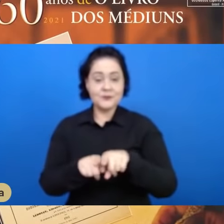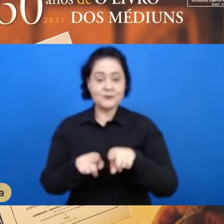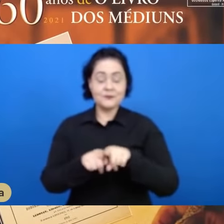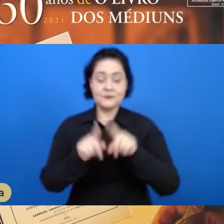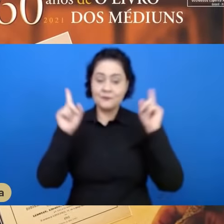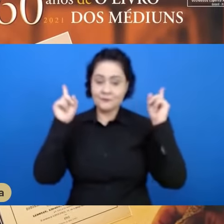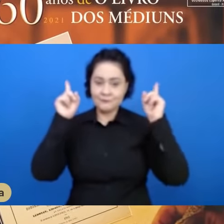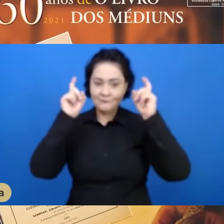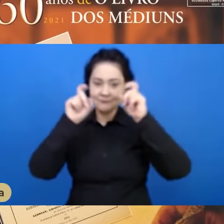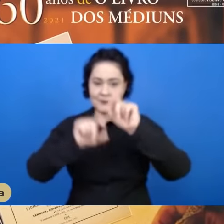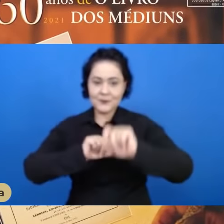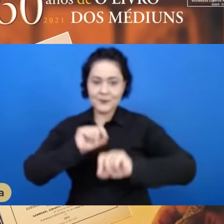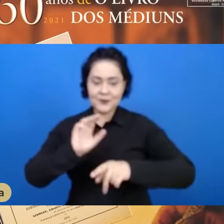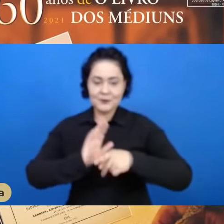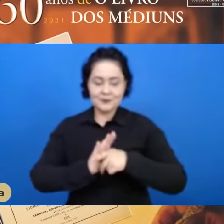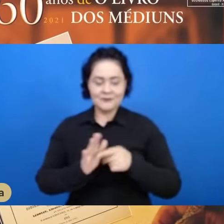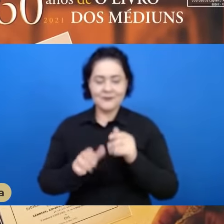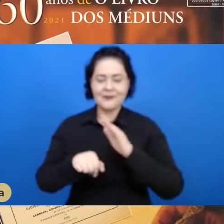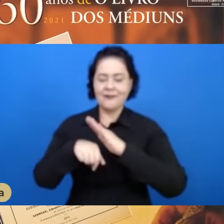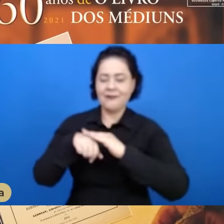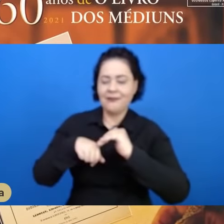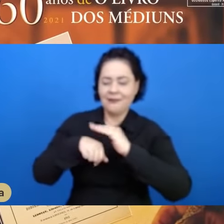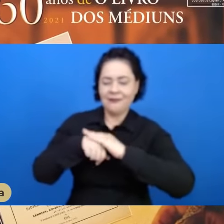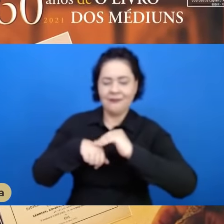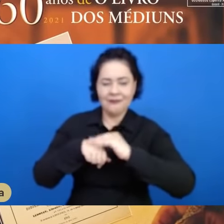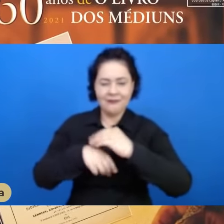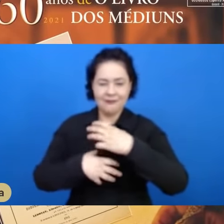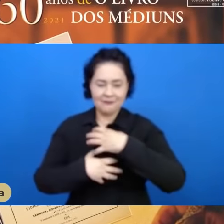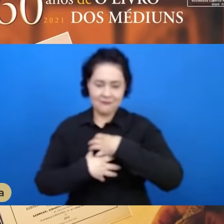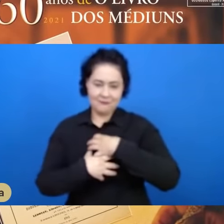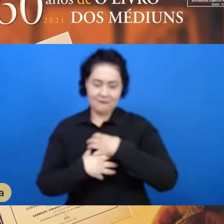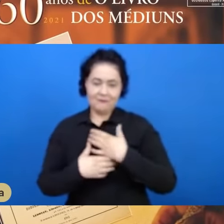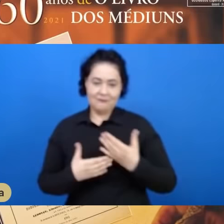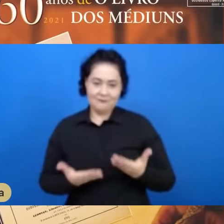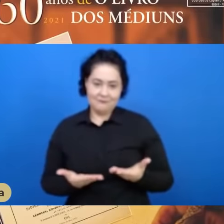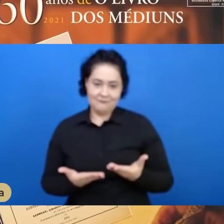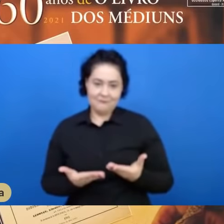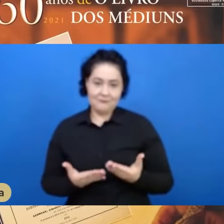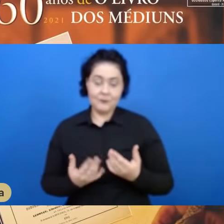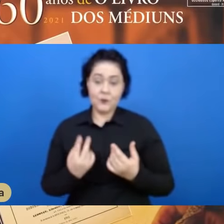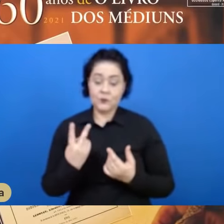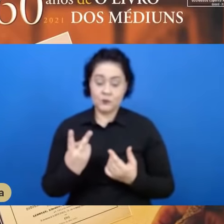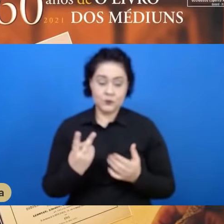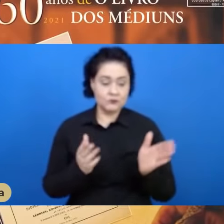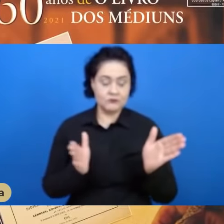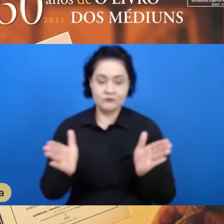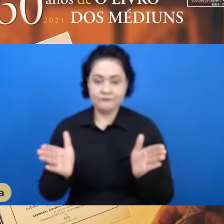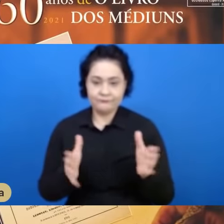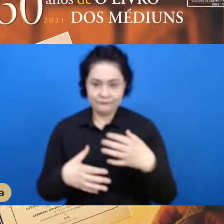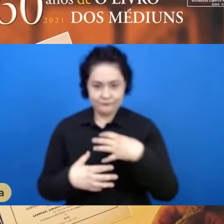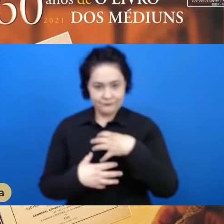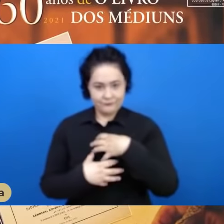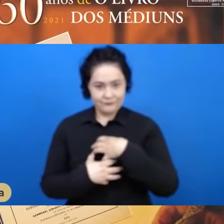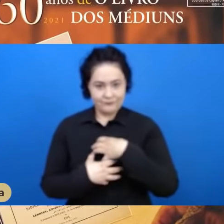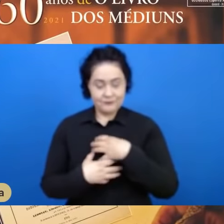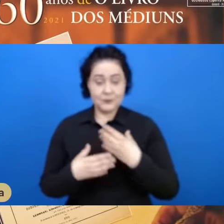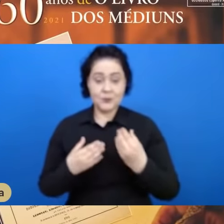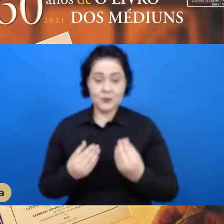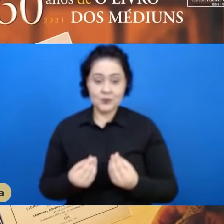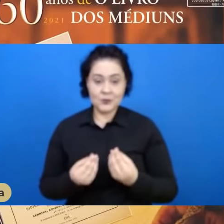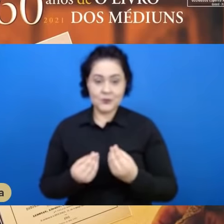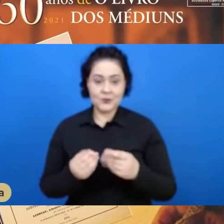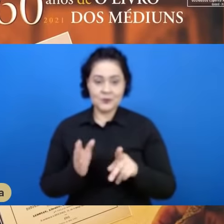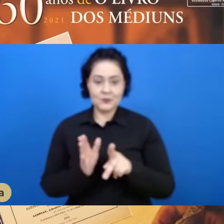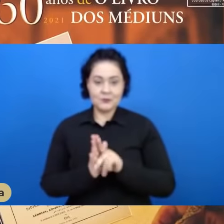dificuldades da adulação, da lisonja. São duas armadilhas para as quais o médium